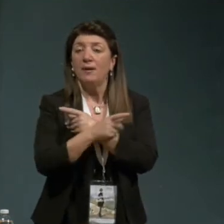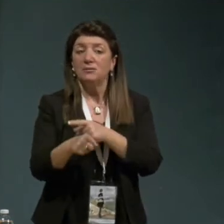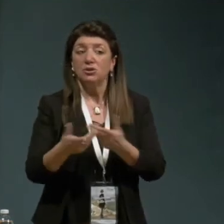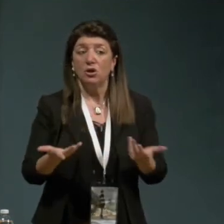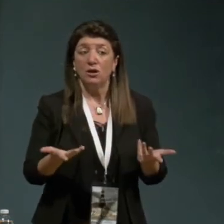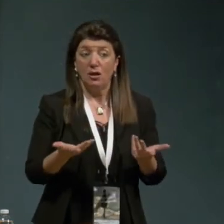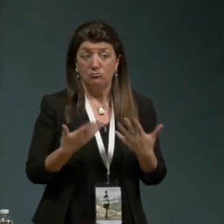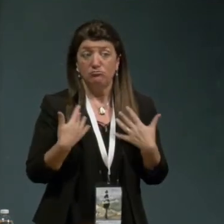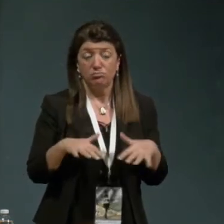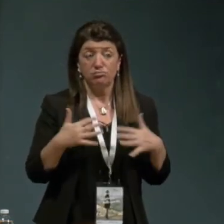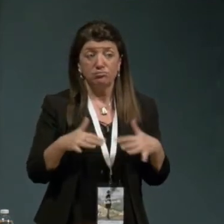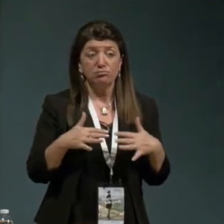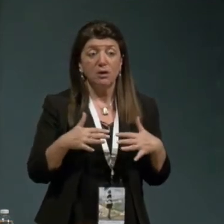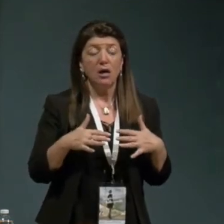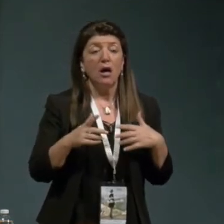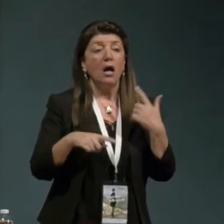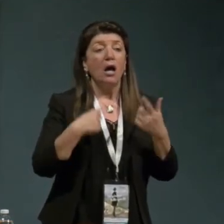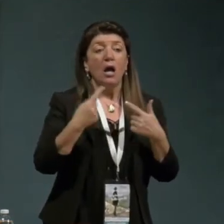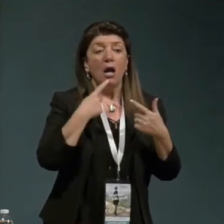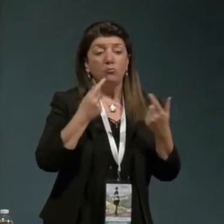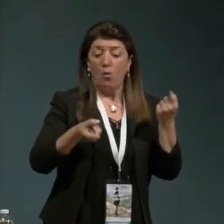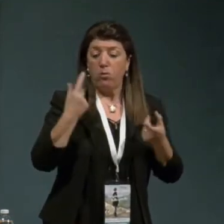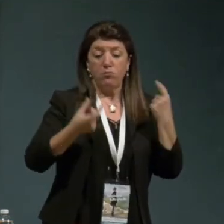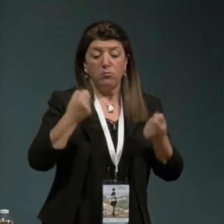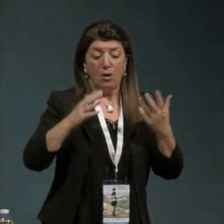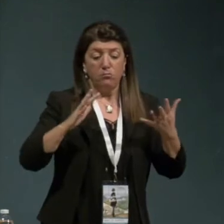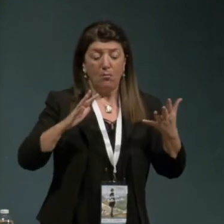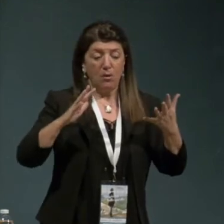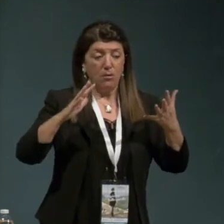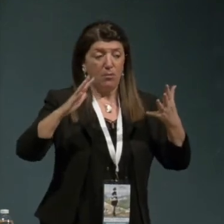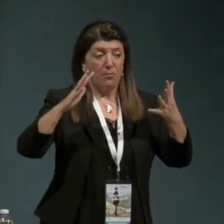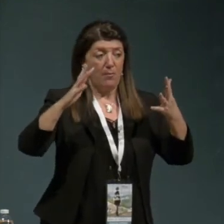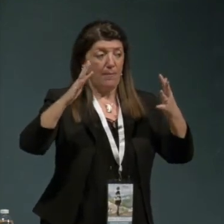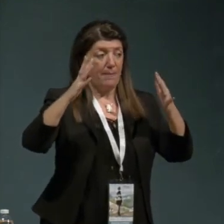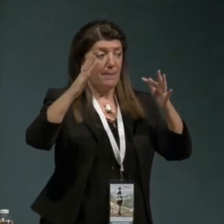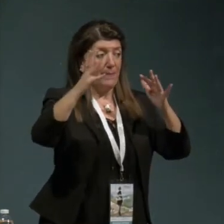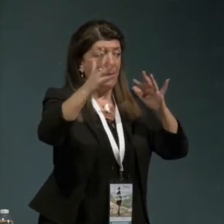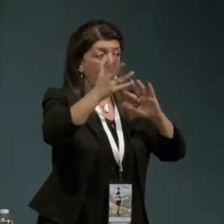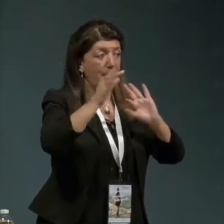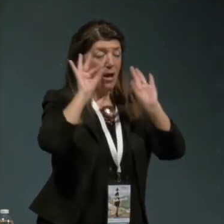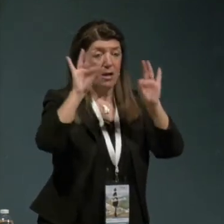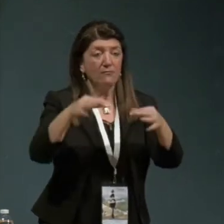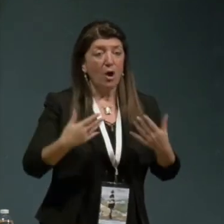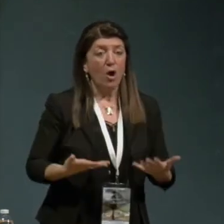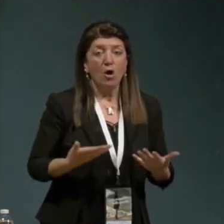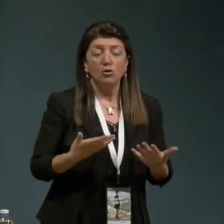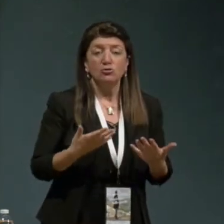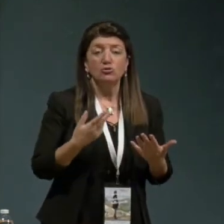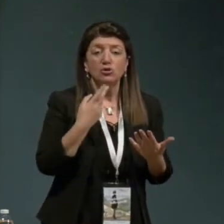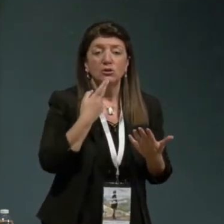'evento internazionale ha mostrato oggi che non c'è più